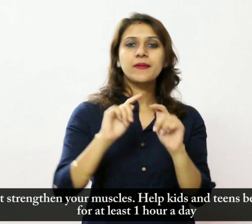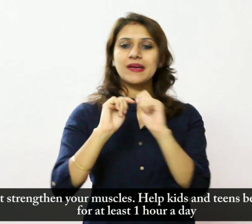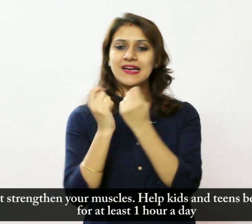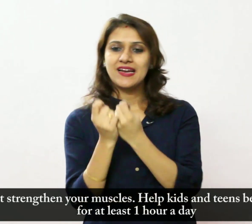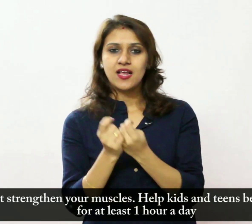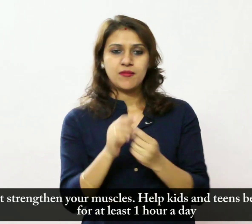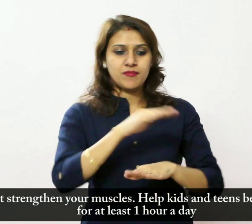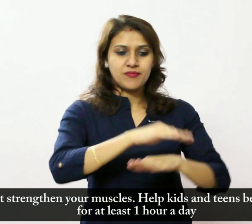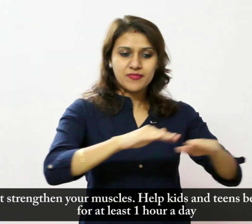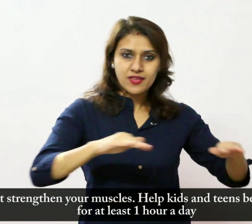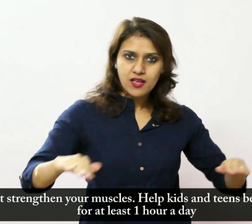रहने में मदद करें